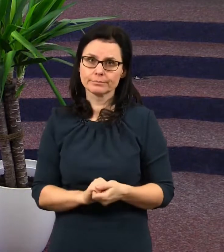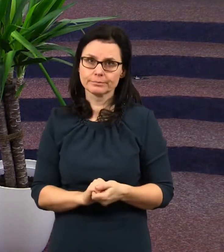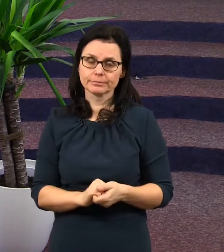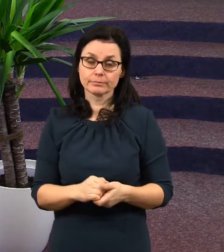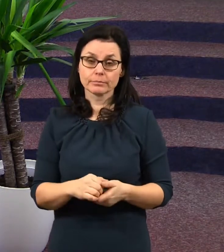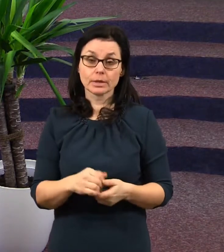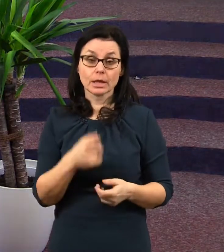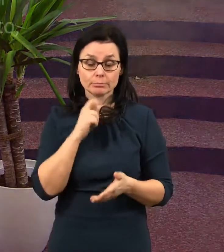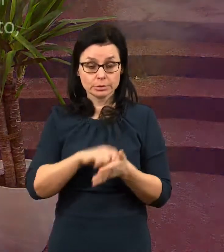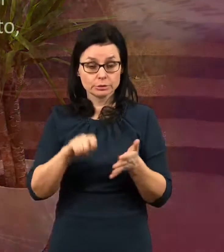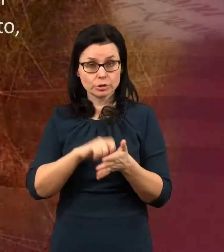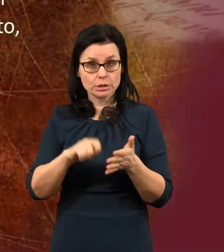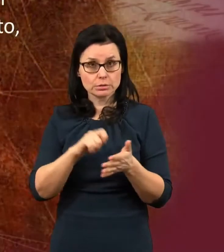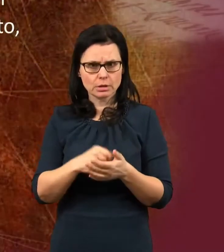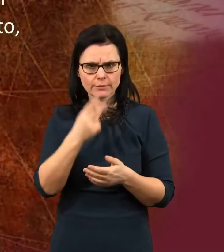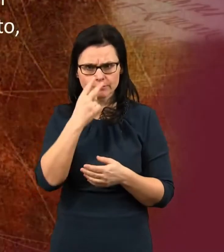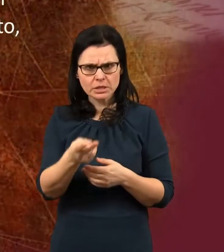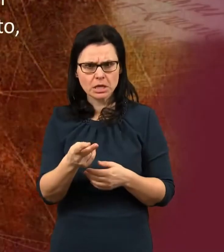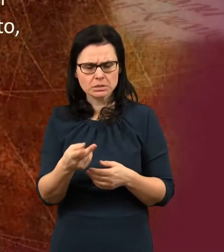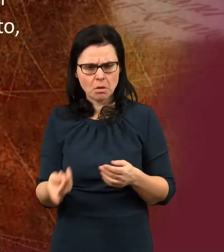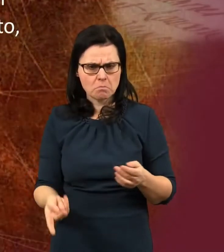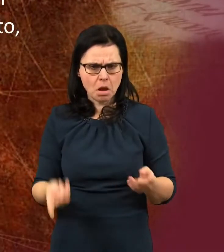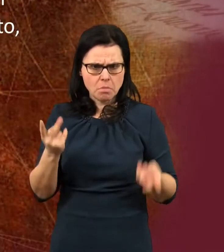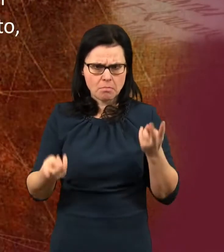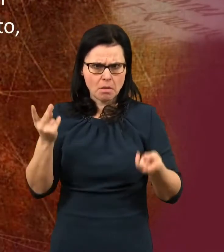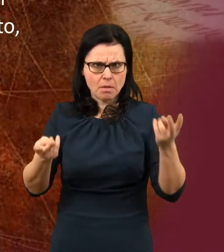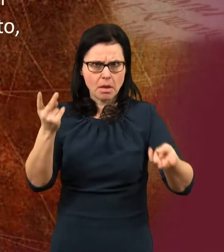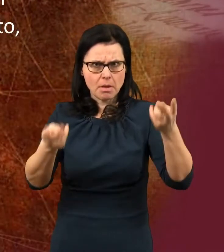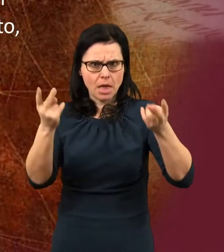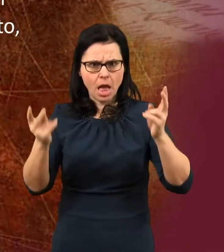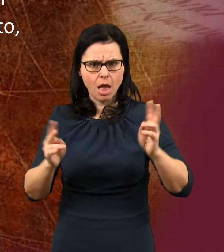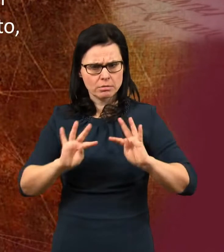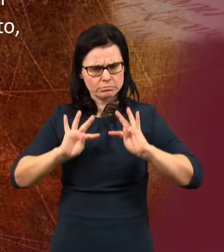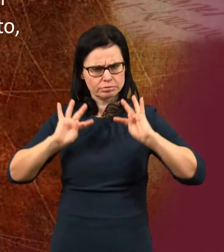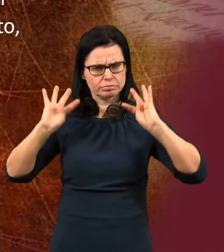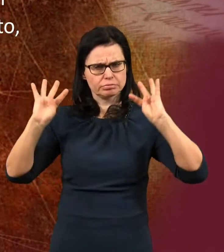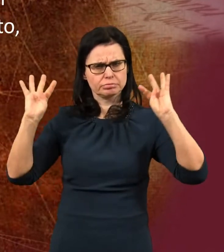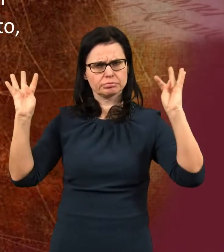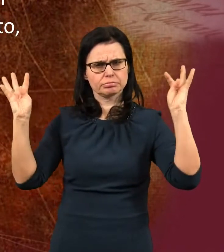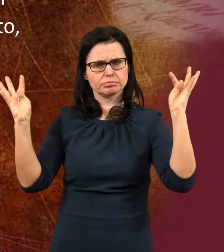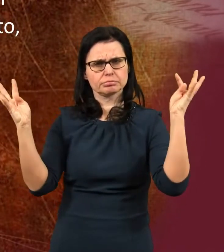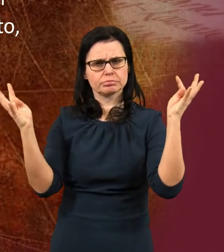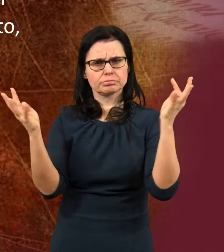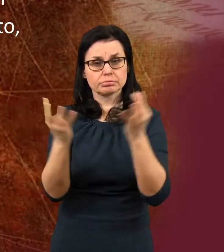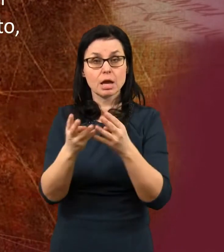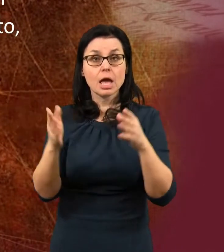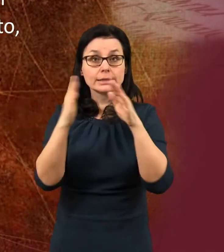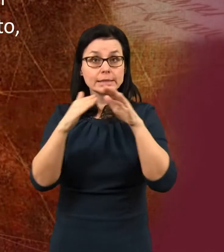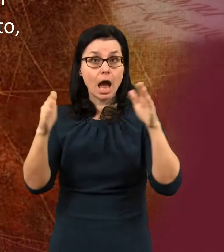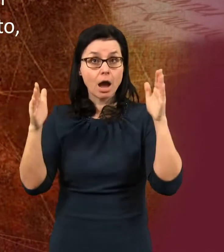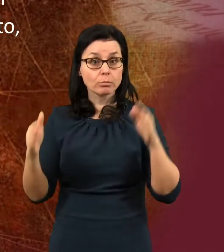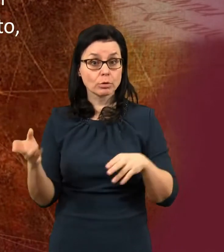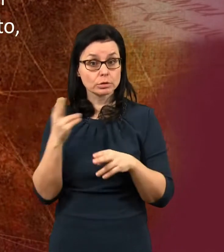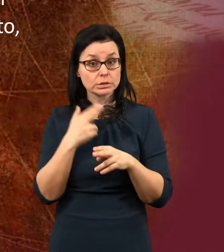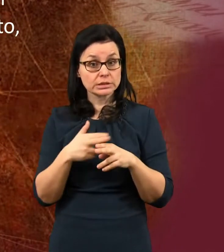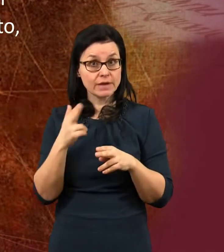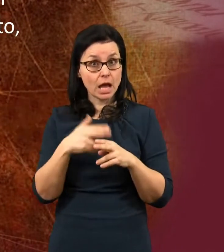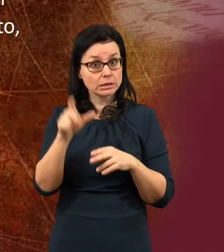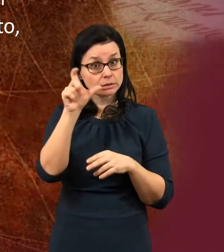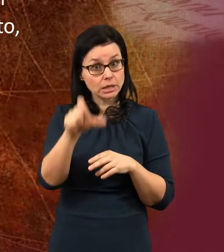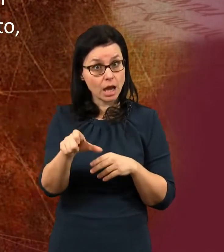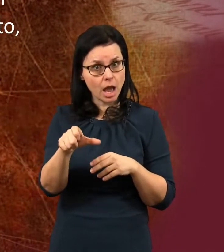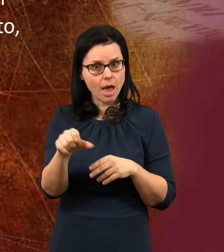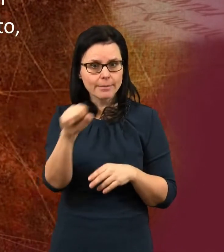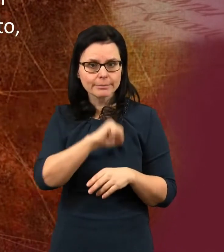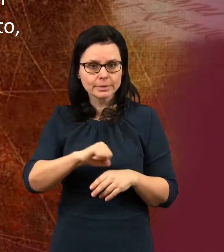vystoupili po celé šíři země, obklíčili tábor svatých a město, které miluje Bůh. Ale